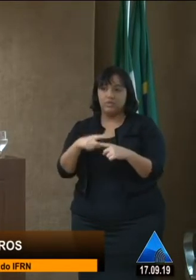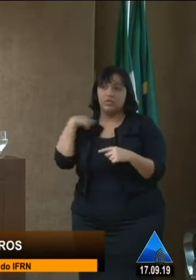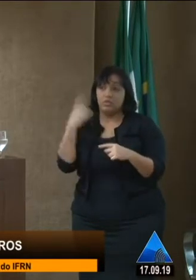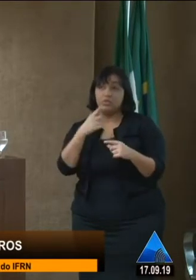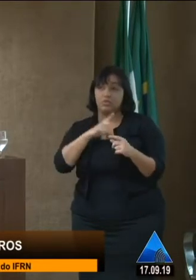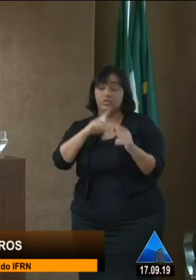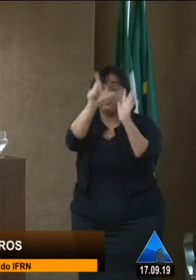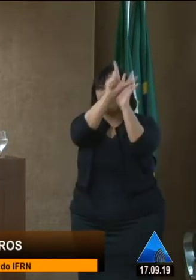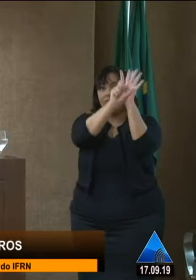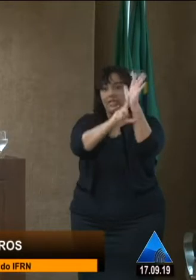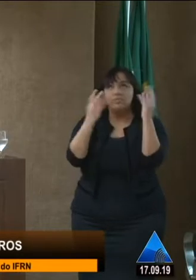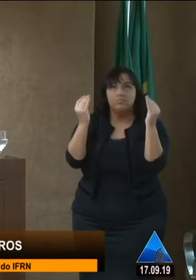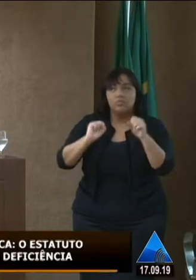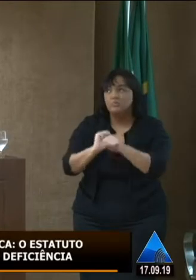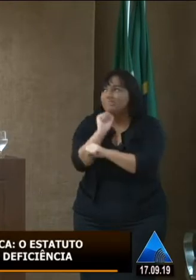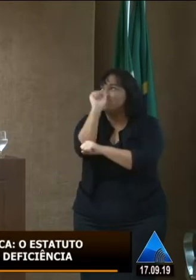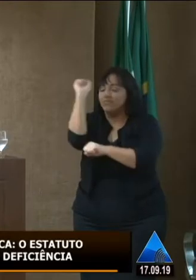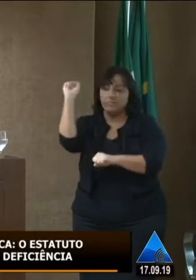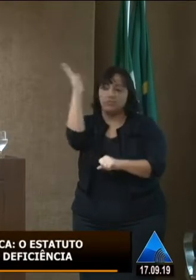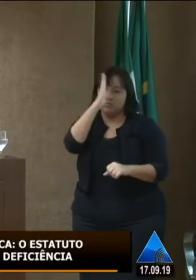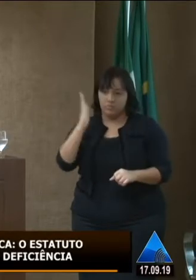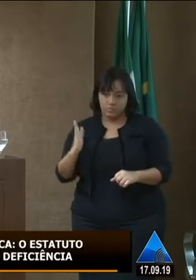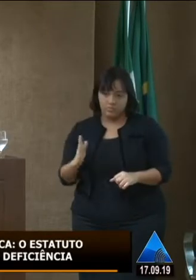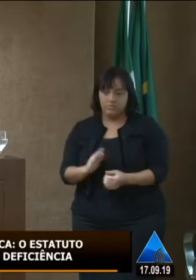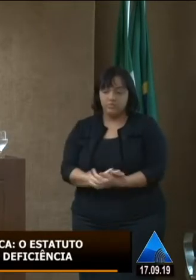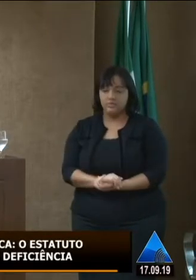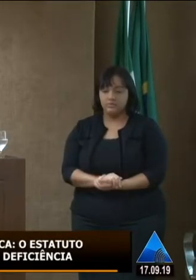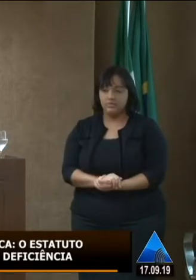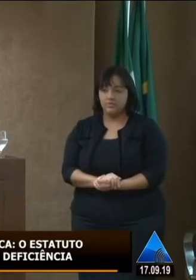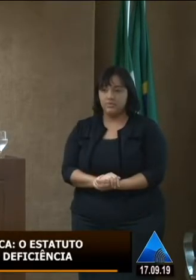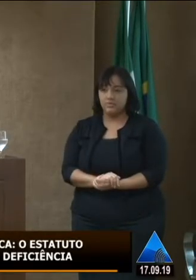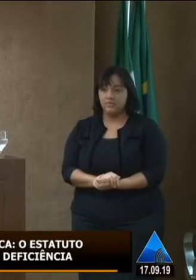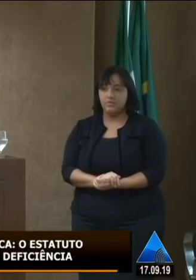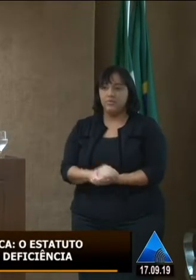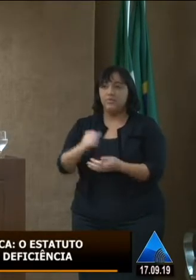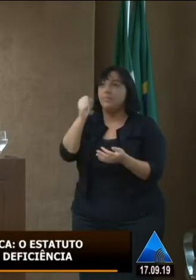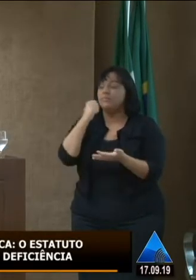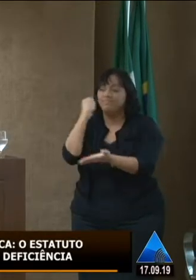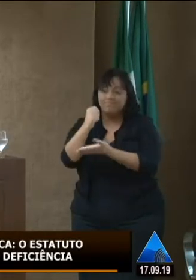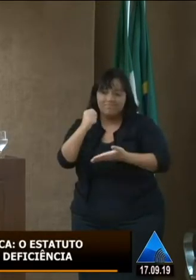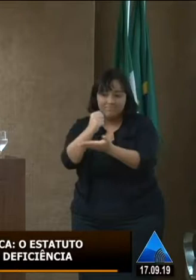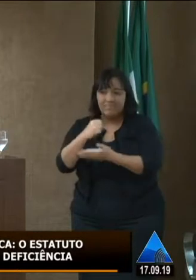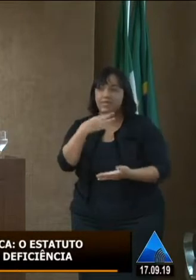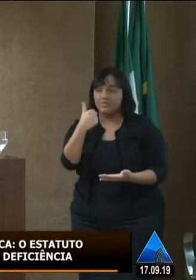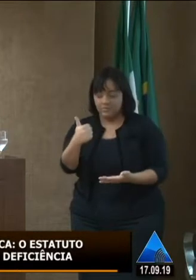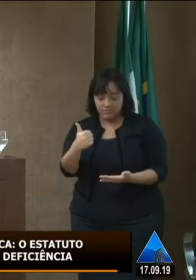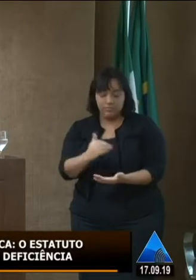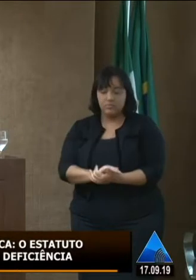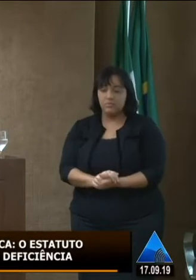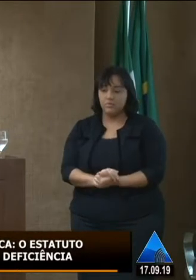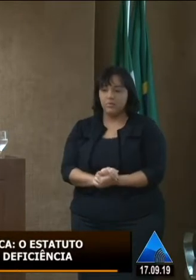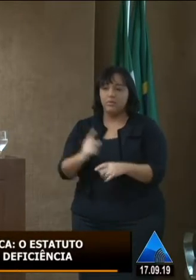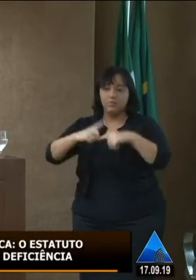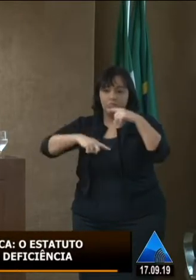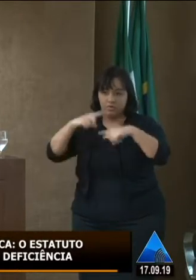enorme, como o Joirã já falou, que nos dá todo o embasamento legal para as políticas